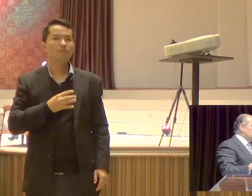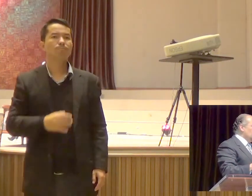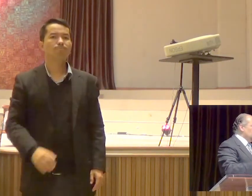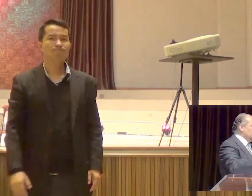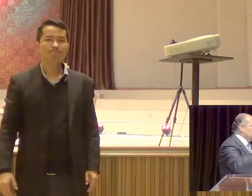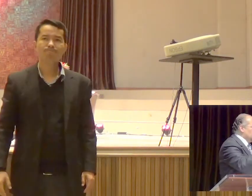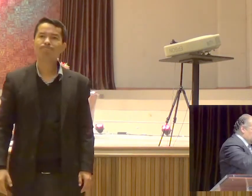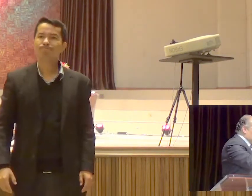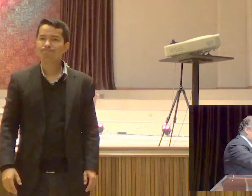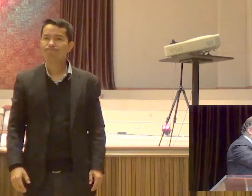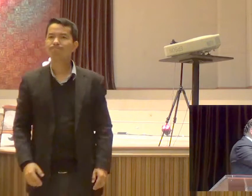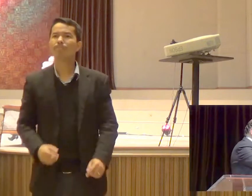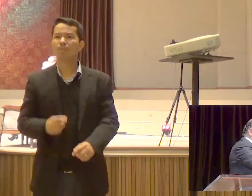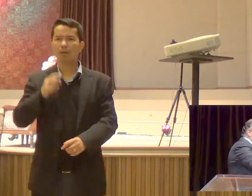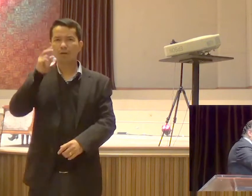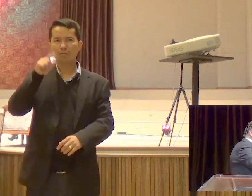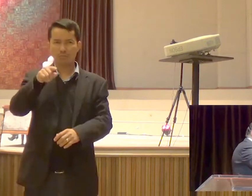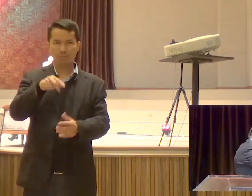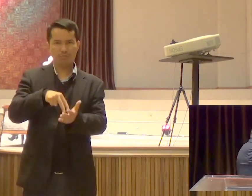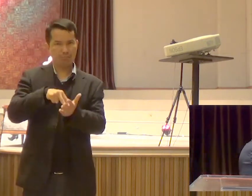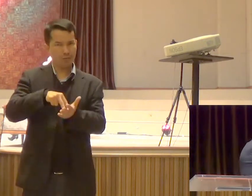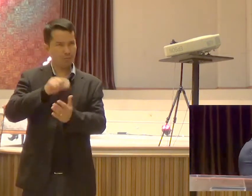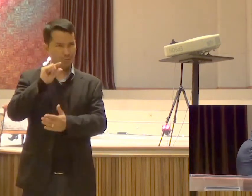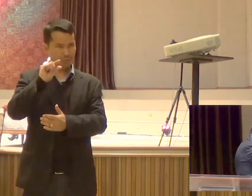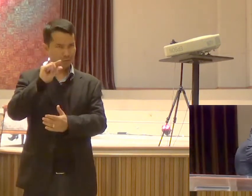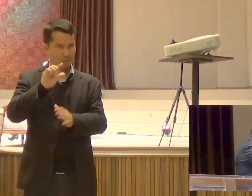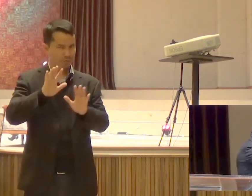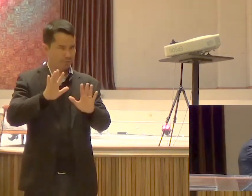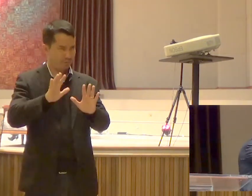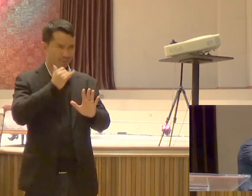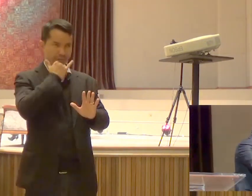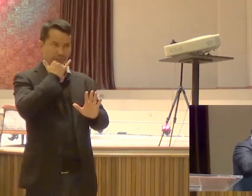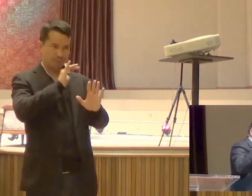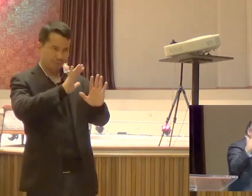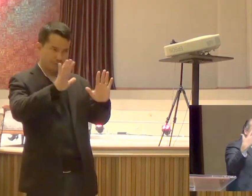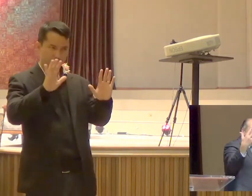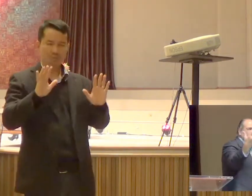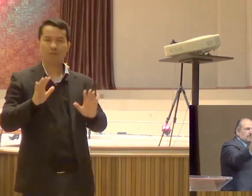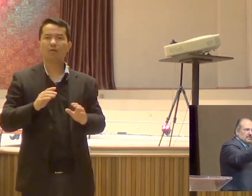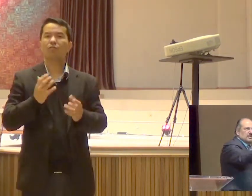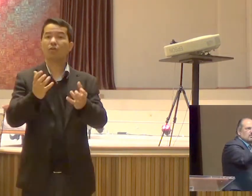Eu me lembro Fica um pouquinho Em pé Um minutinho Porque eu acho Que é importante Isso Eu quero que você Guarde essa visão